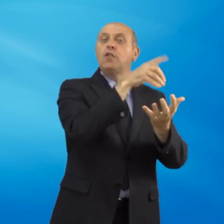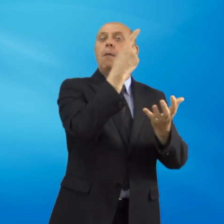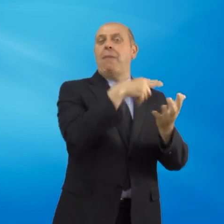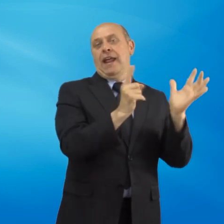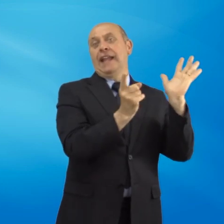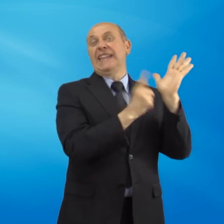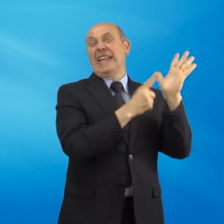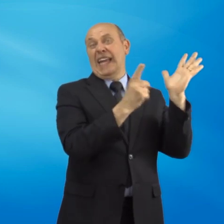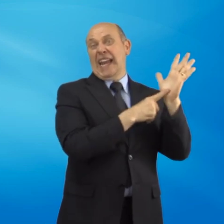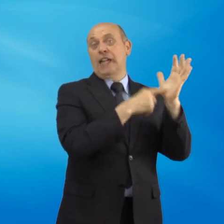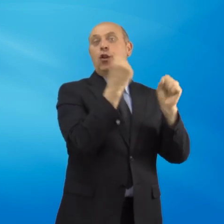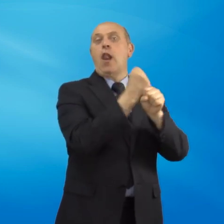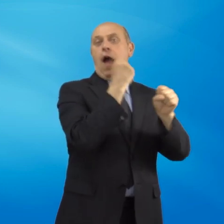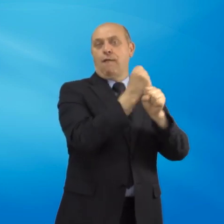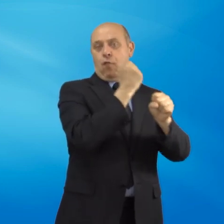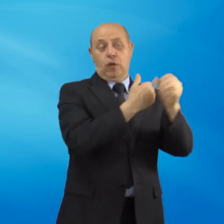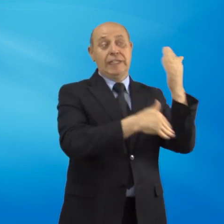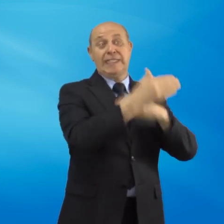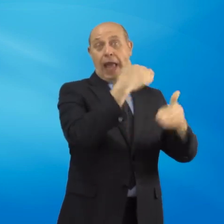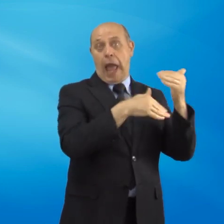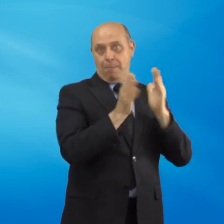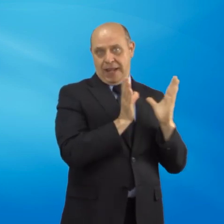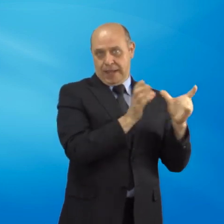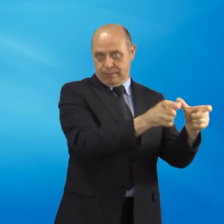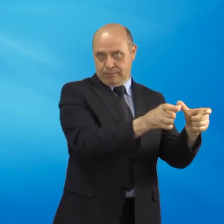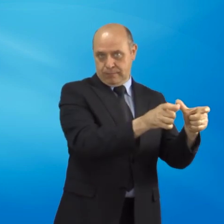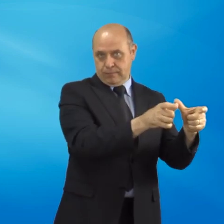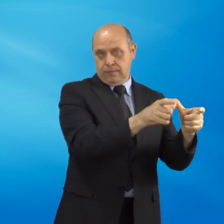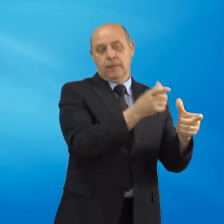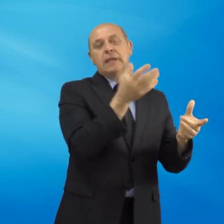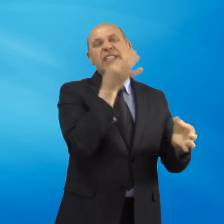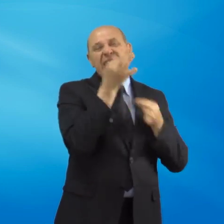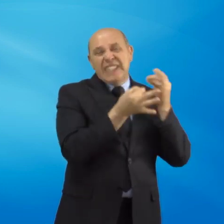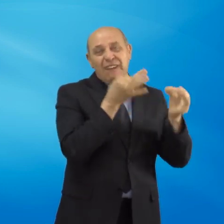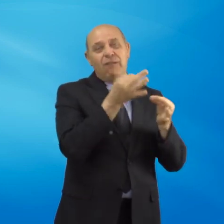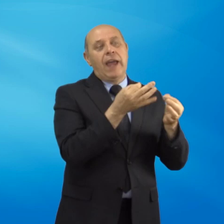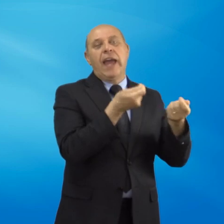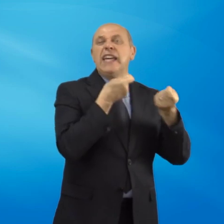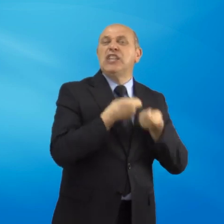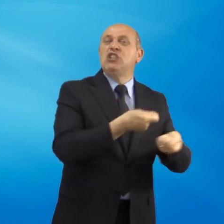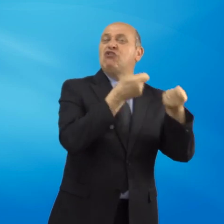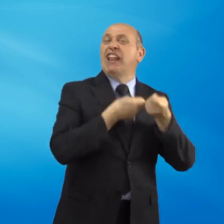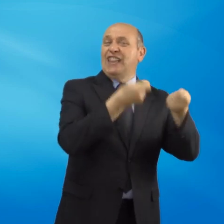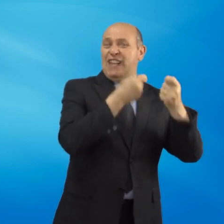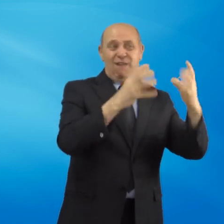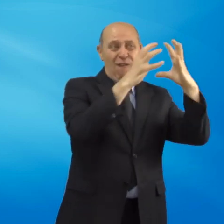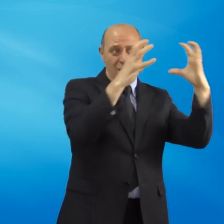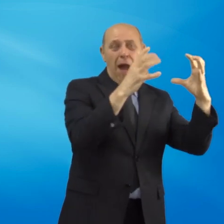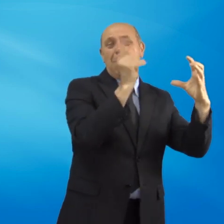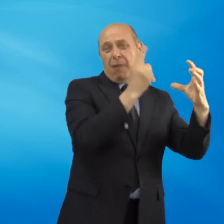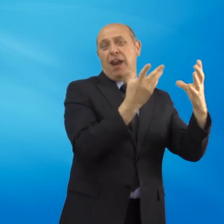lavoro dei disabili, ovvero sono incentivi per l'assunzione al lavoro dei disabili